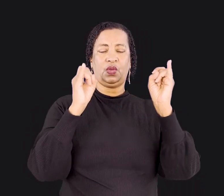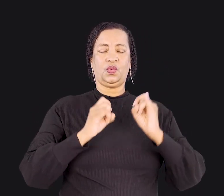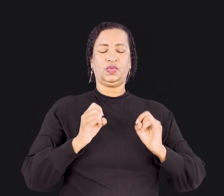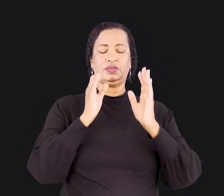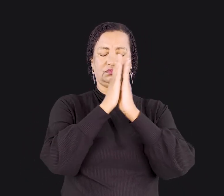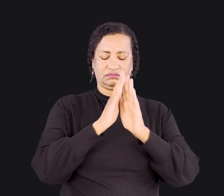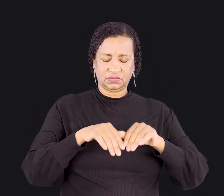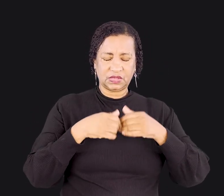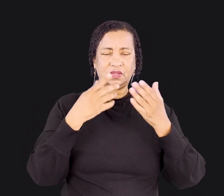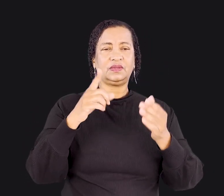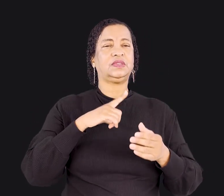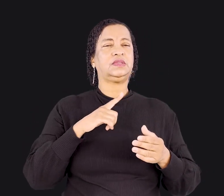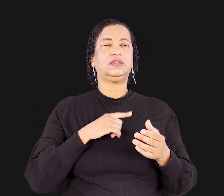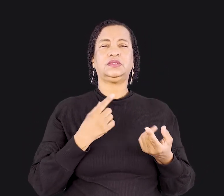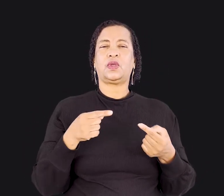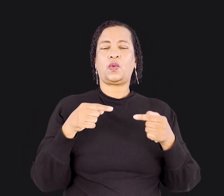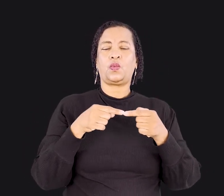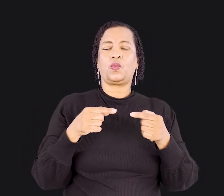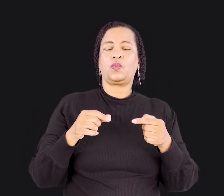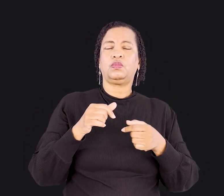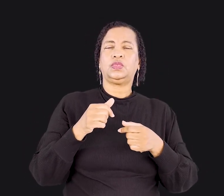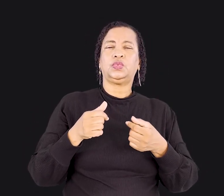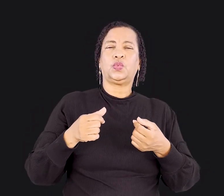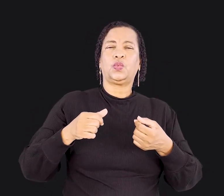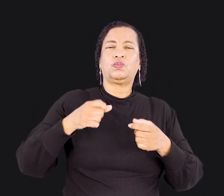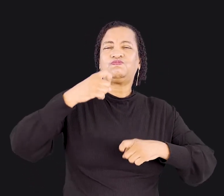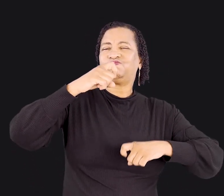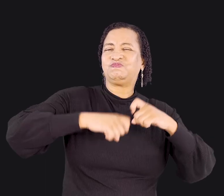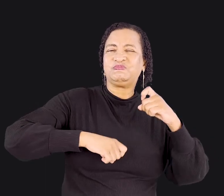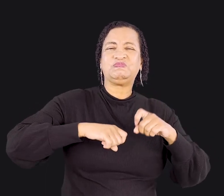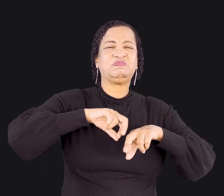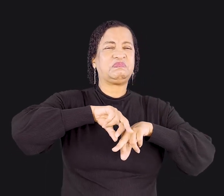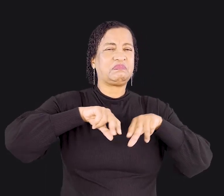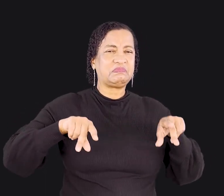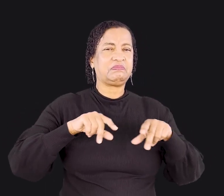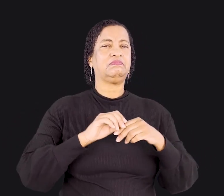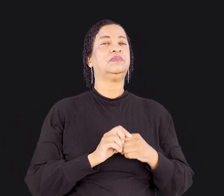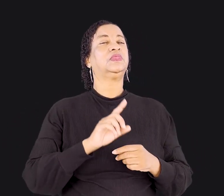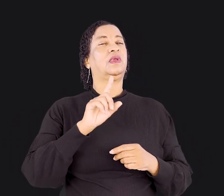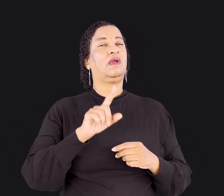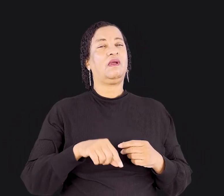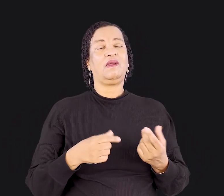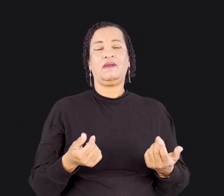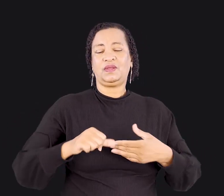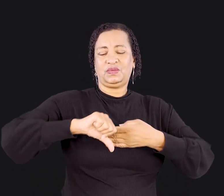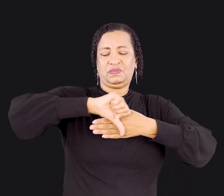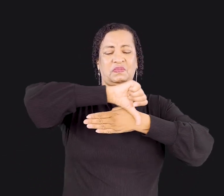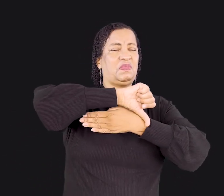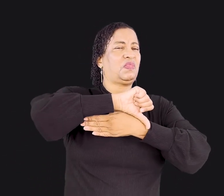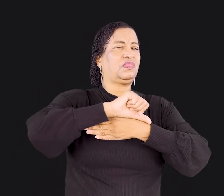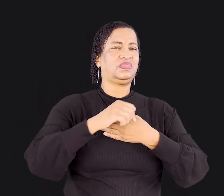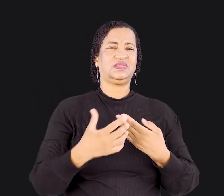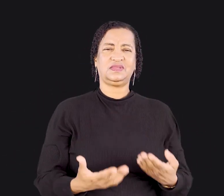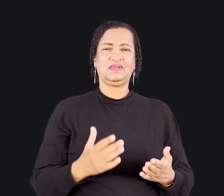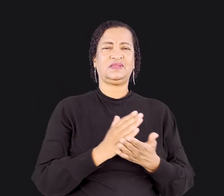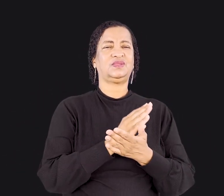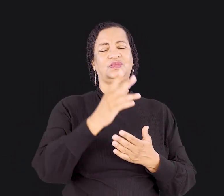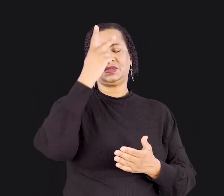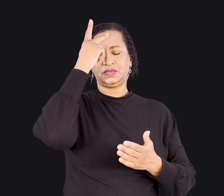ligações com práticas eróticas. Aquela idolatria era extremamente imoral e alguns dos membros da igreja de